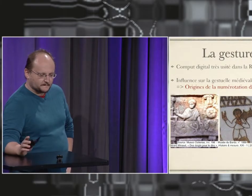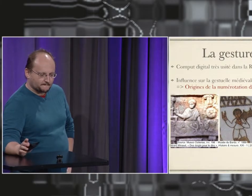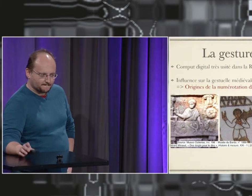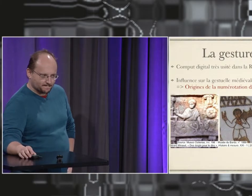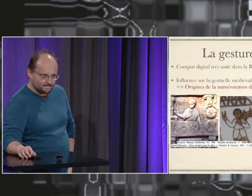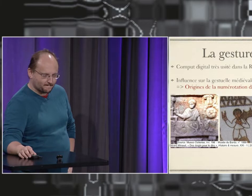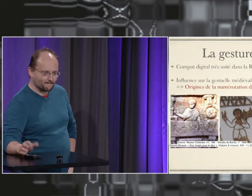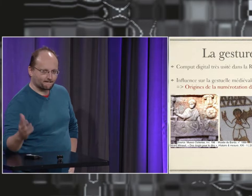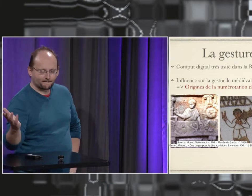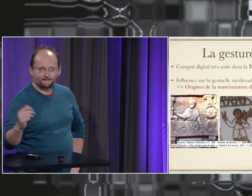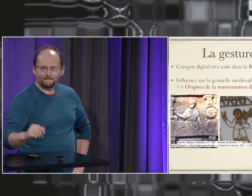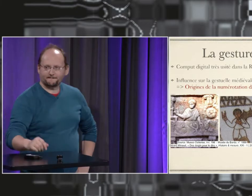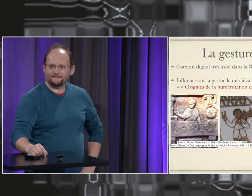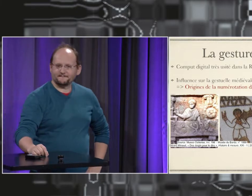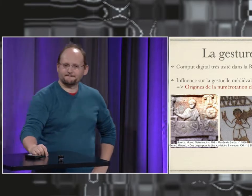disparu entre autres par la dactylologie.